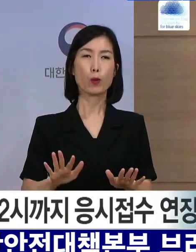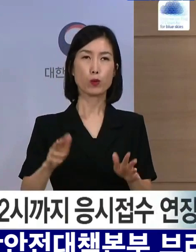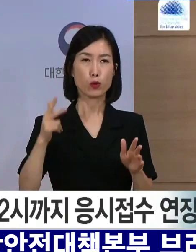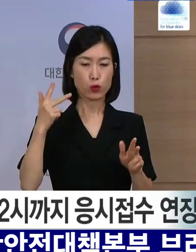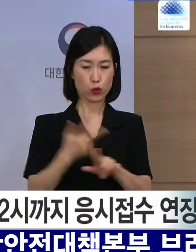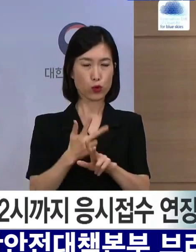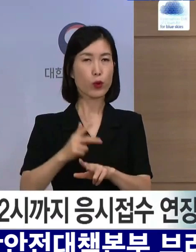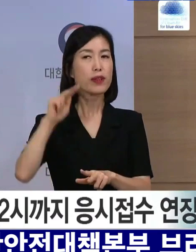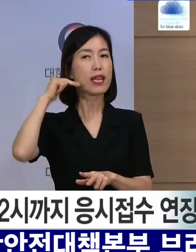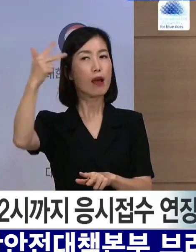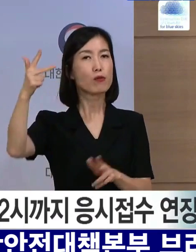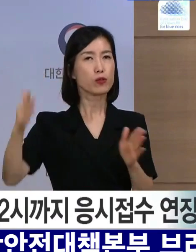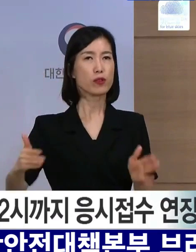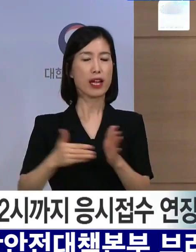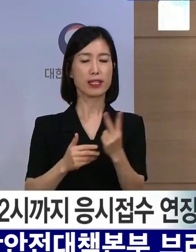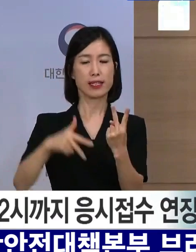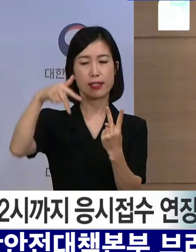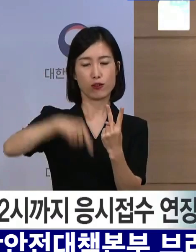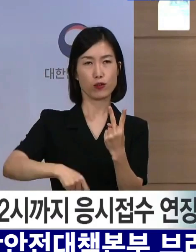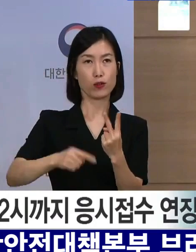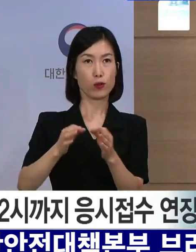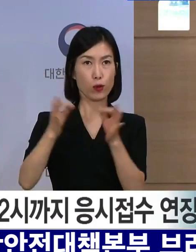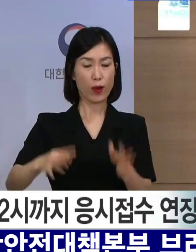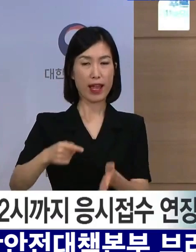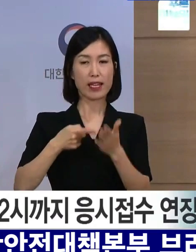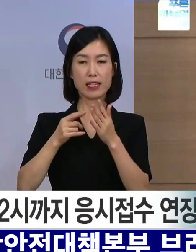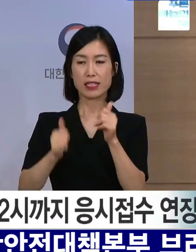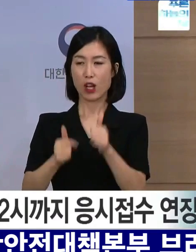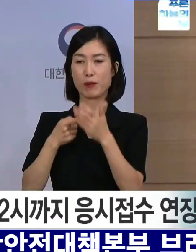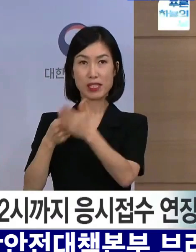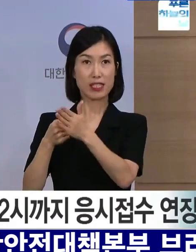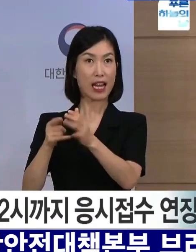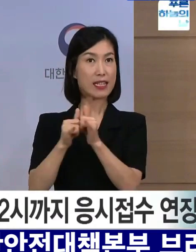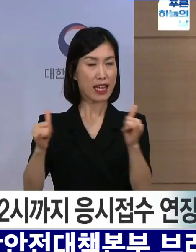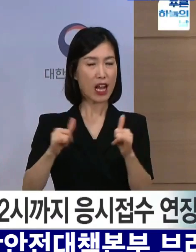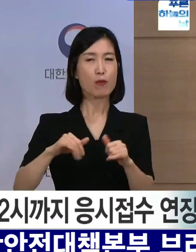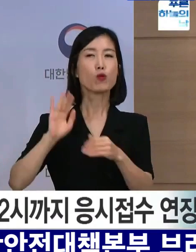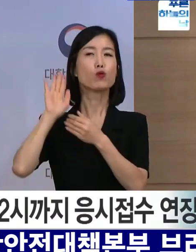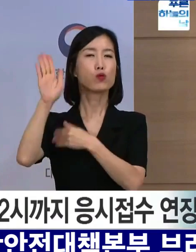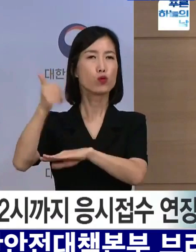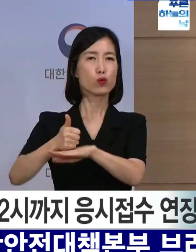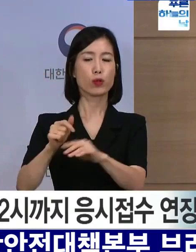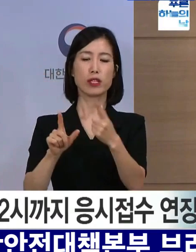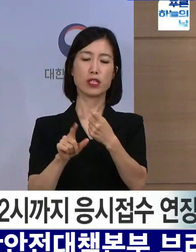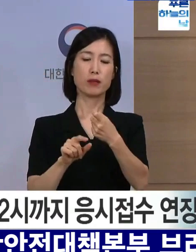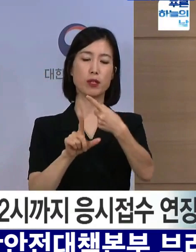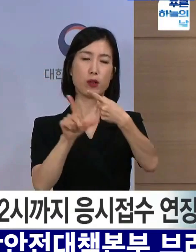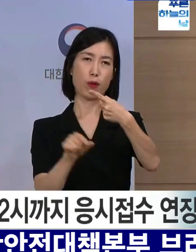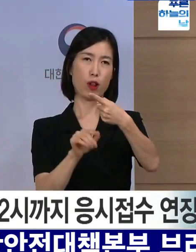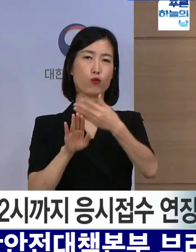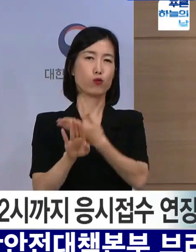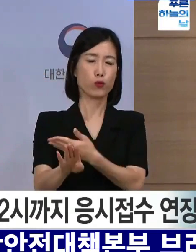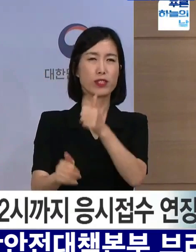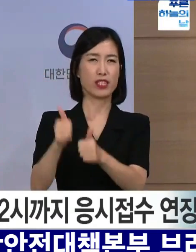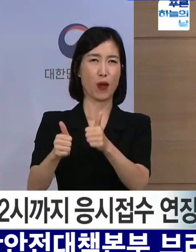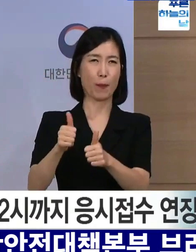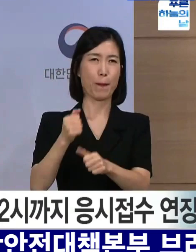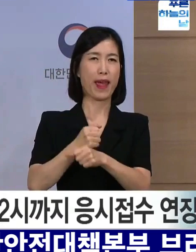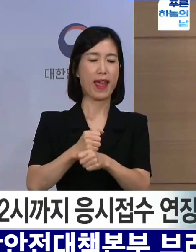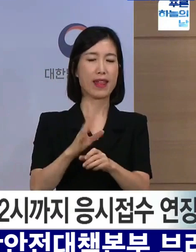다음 주 2주간의 재신청자들은 11월 이후에 시험을 치도록 일정도 조정해 놓은 상태입니다.